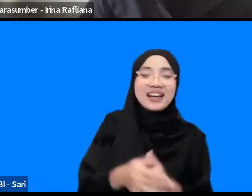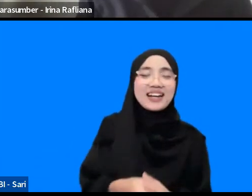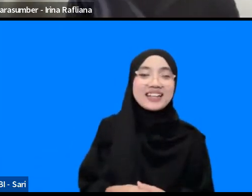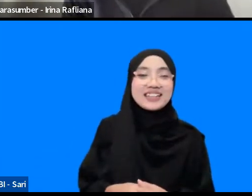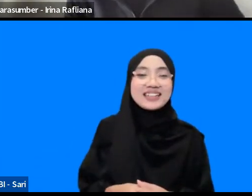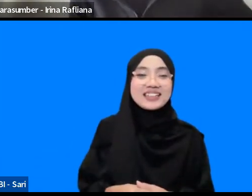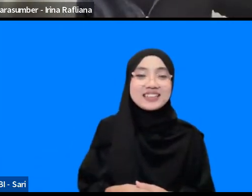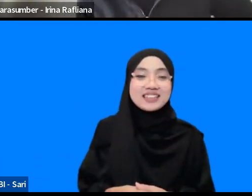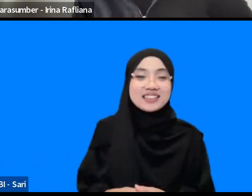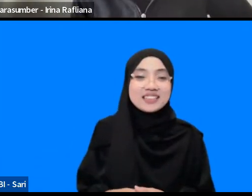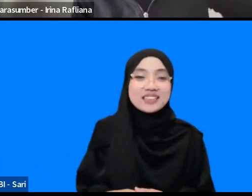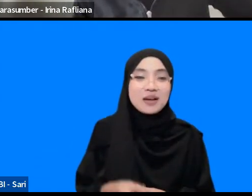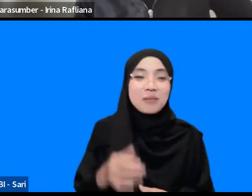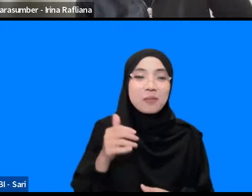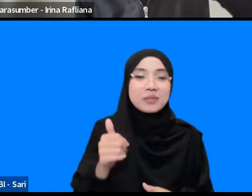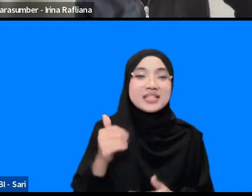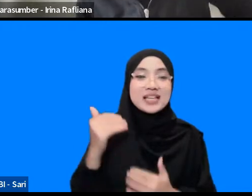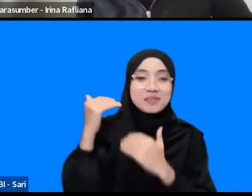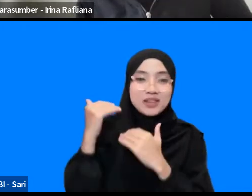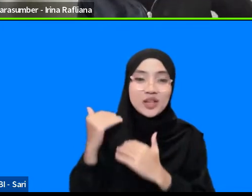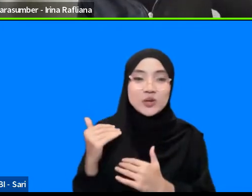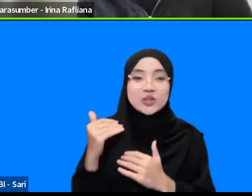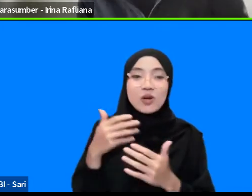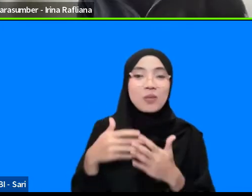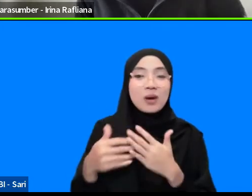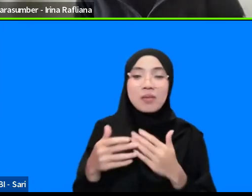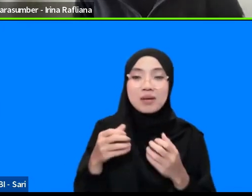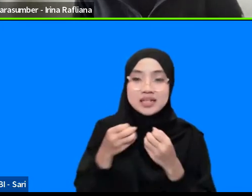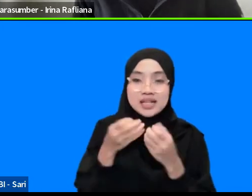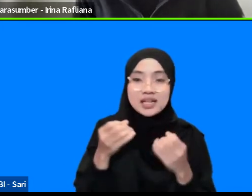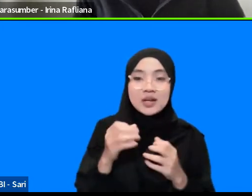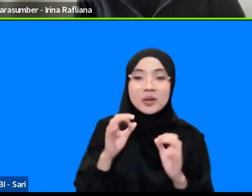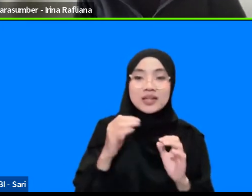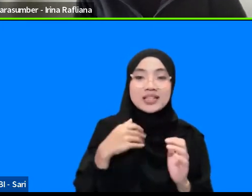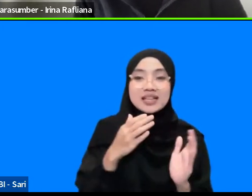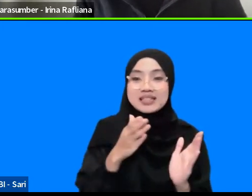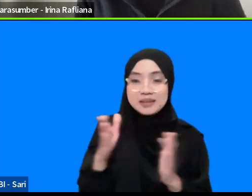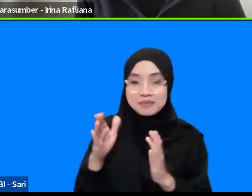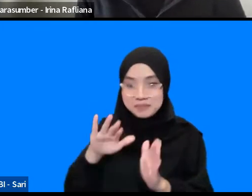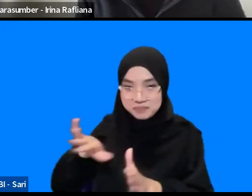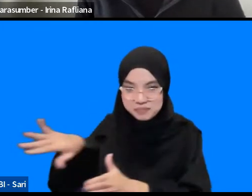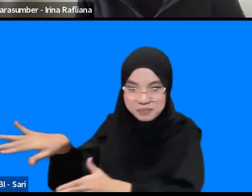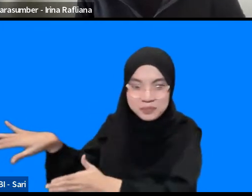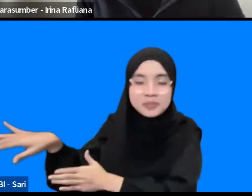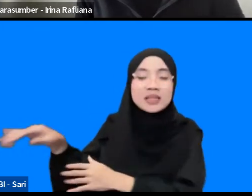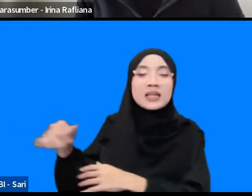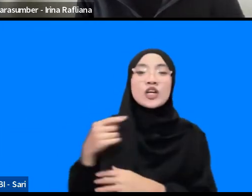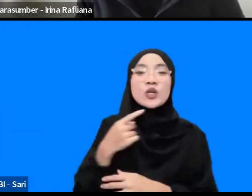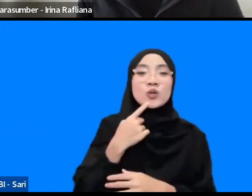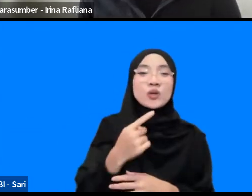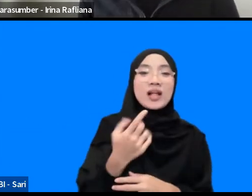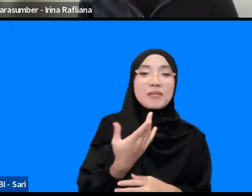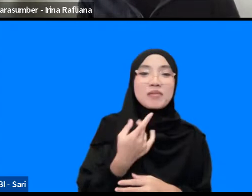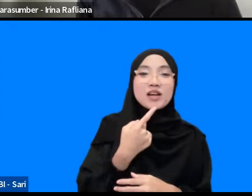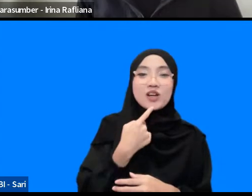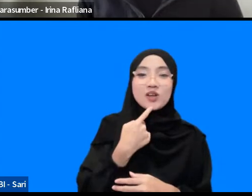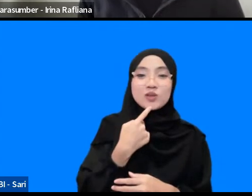dan bisa dipertanggungjawabkan menurut saya oke saya skip aja kali ya tentang tentang apa namanya